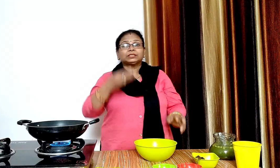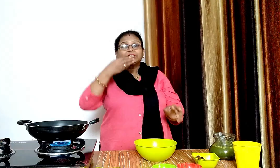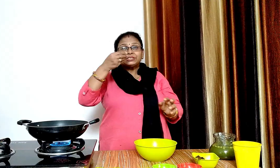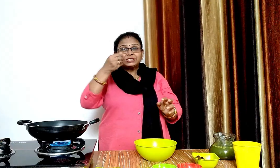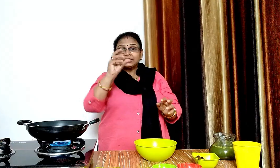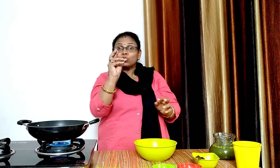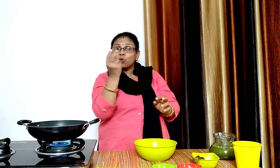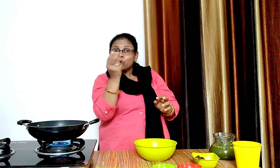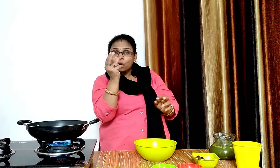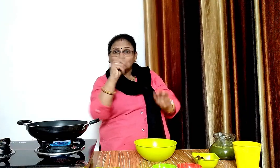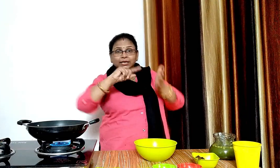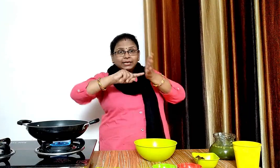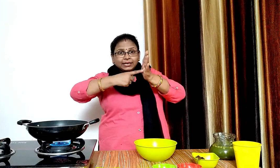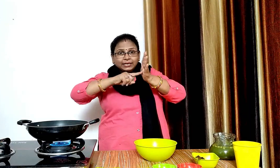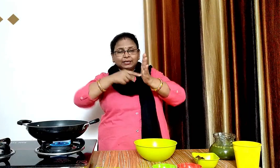अब इसमें आधा कप गुर्ड